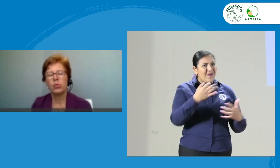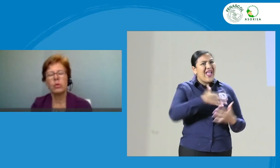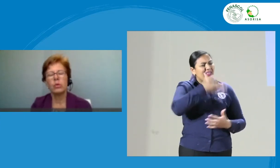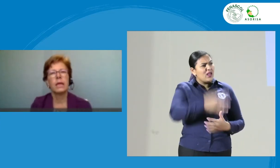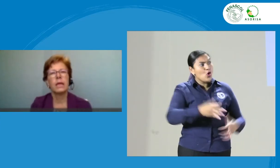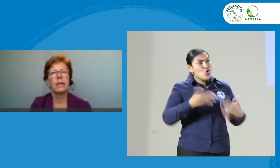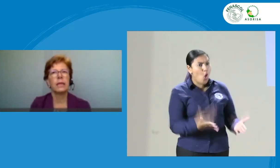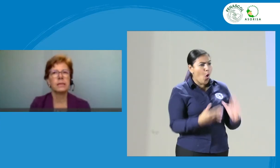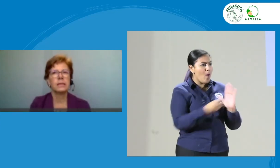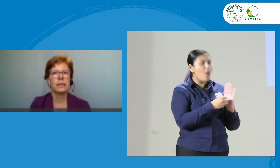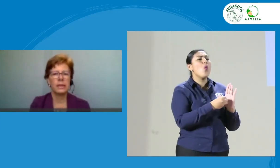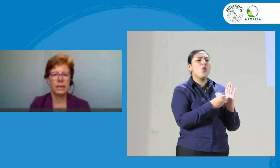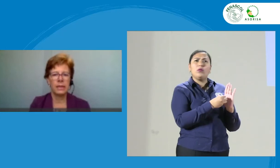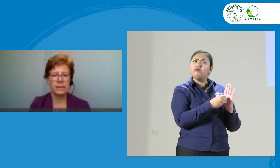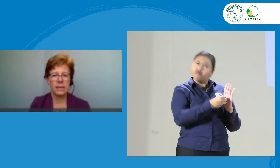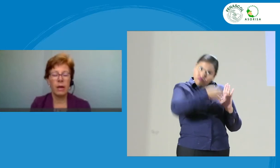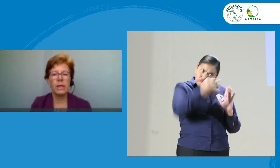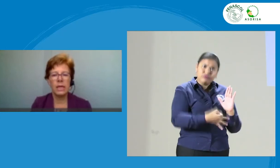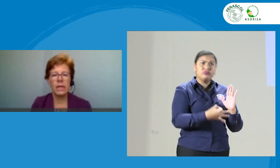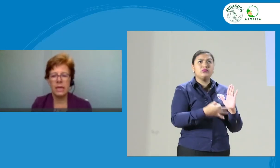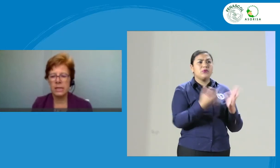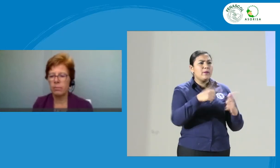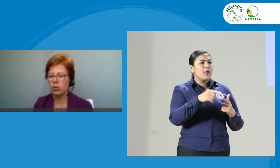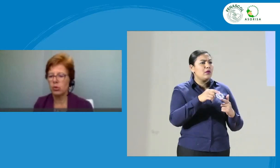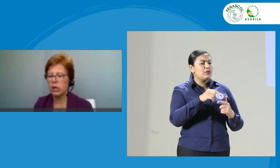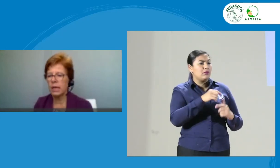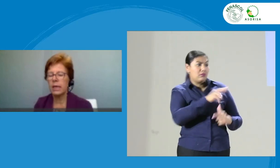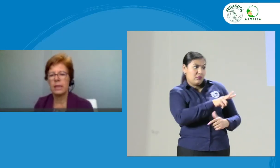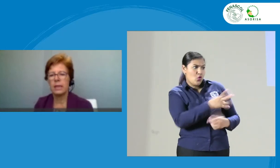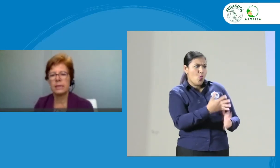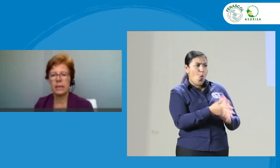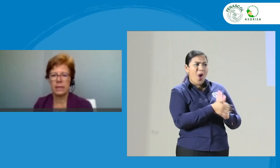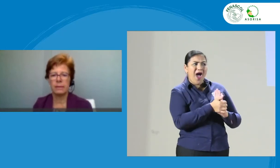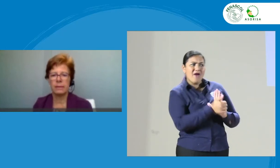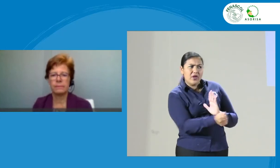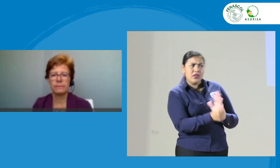desde el punto de vista de las habilidades que posee, etc.